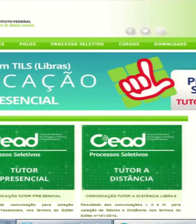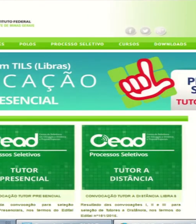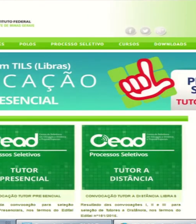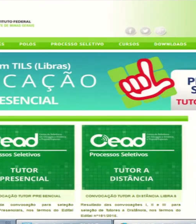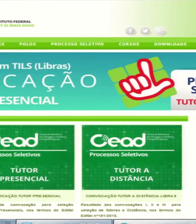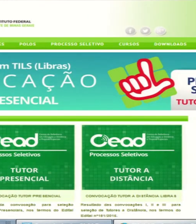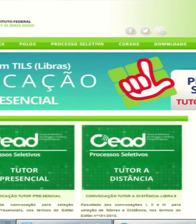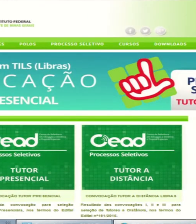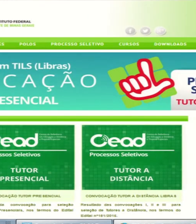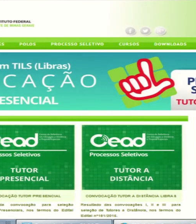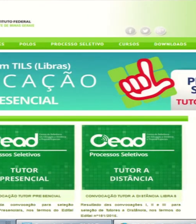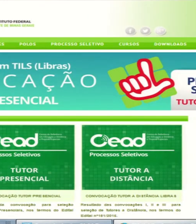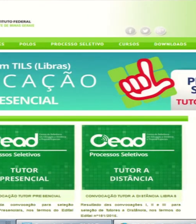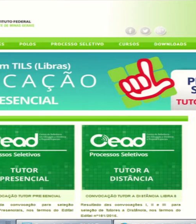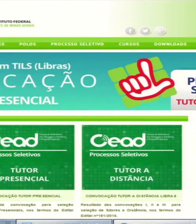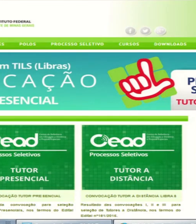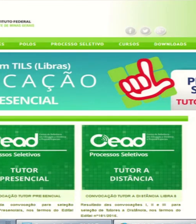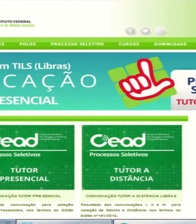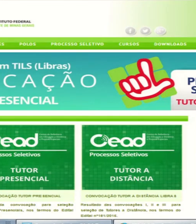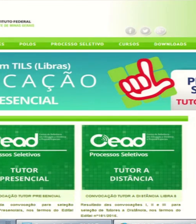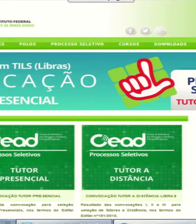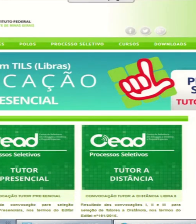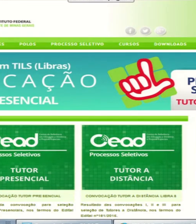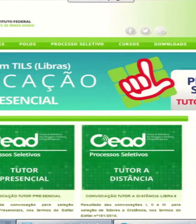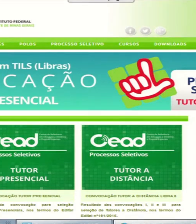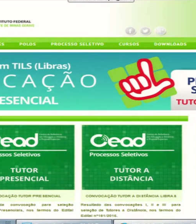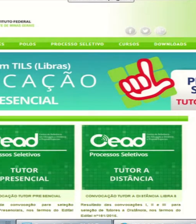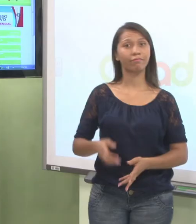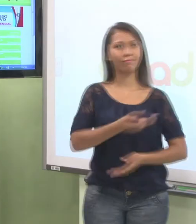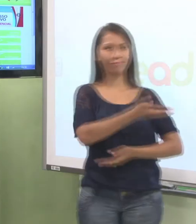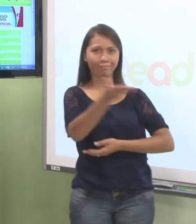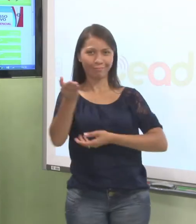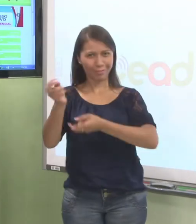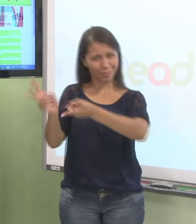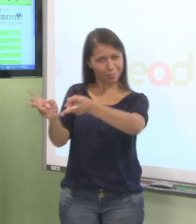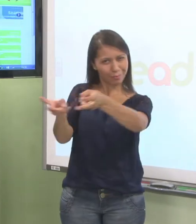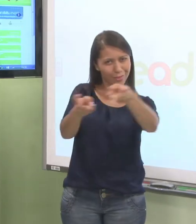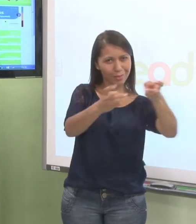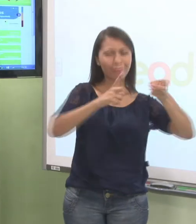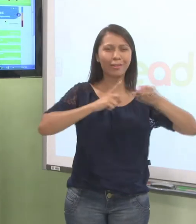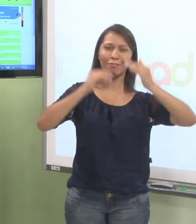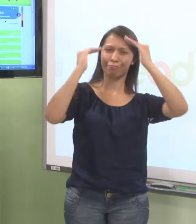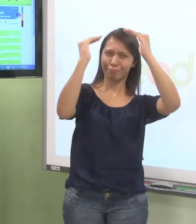Esse é o nosso portal. Vocês podem ver que tem notícias, tem alguns destaques aqui,